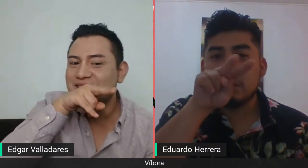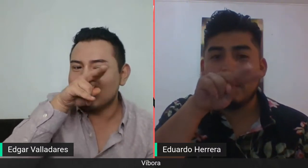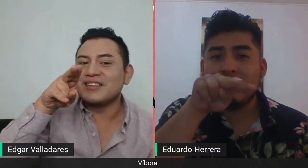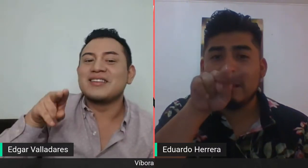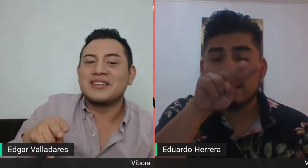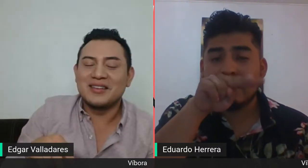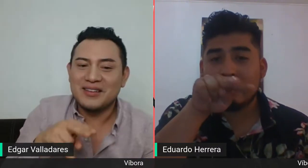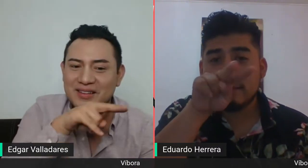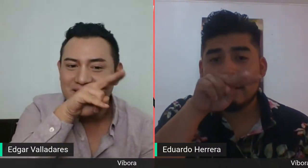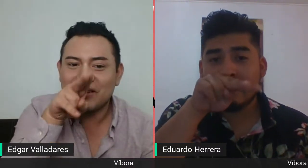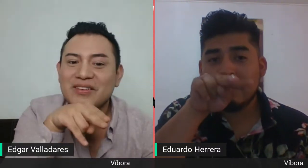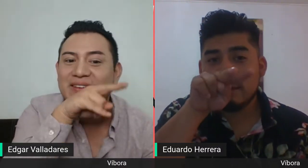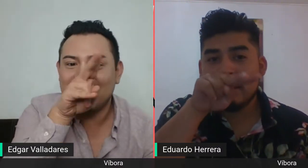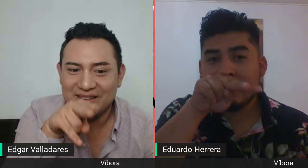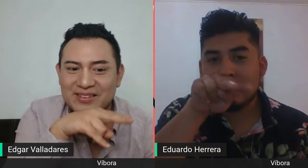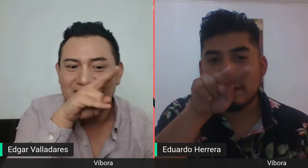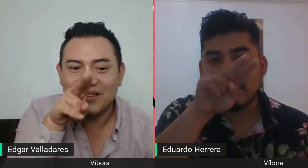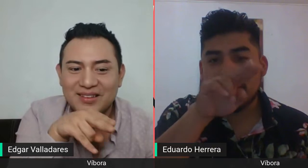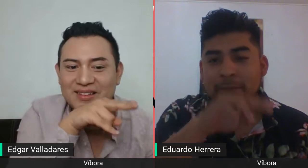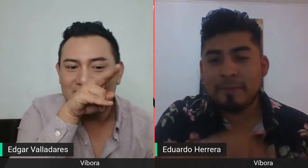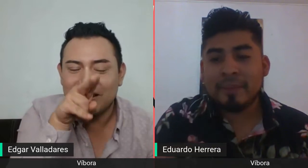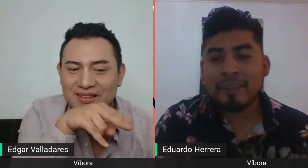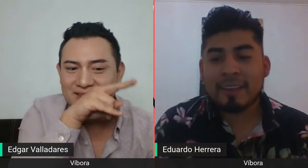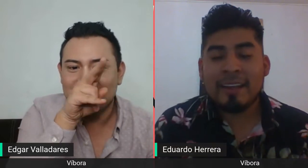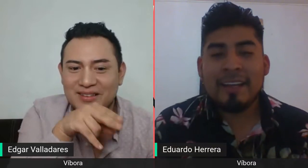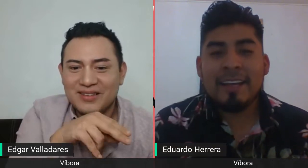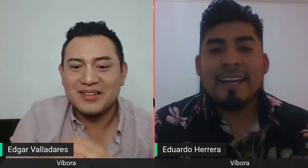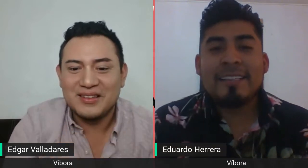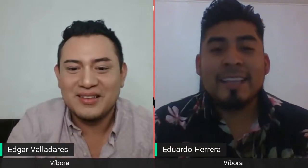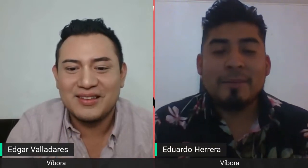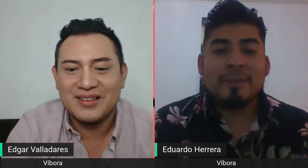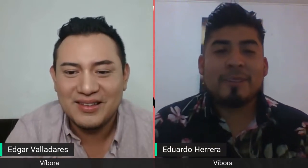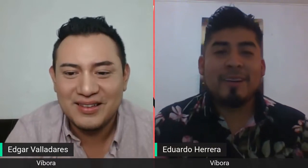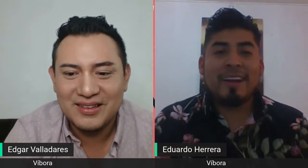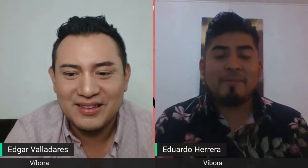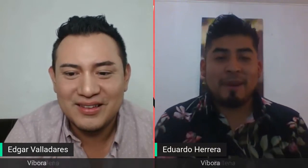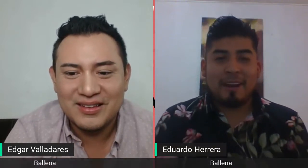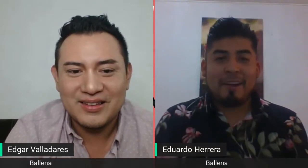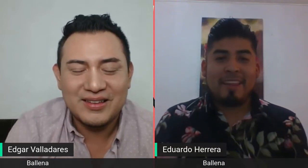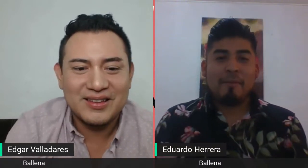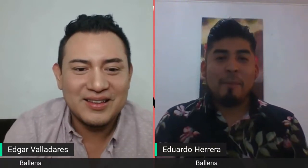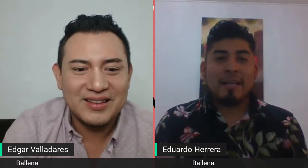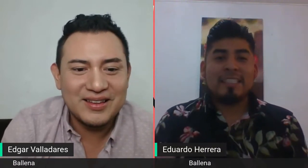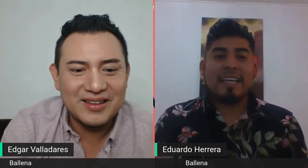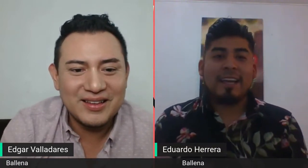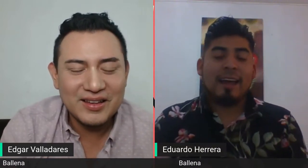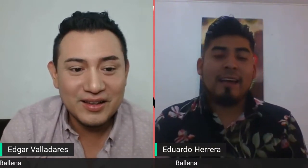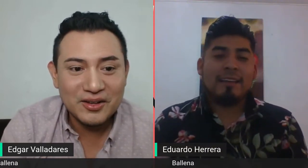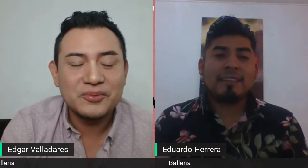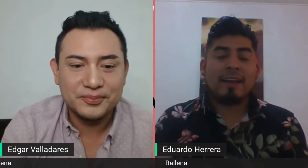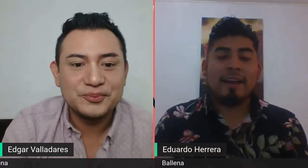serpiente. Ok. ¿Sale? Seguimos con la palabra de ballena. ¿Sale?